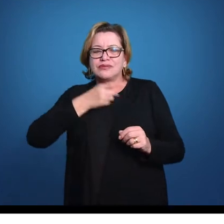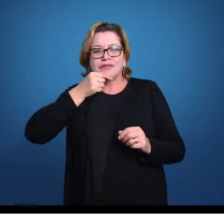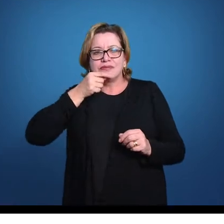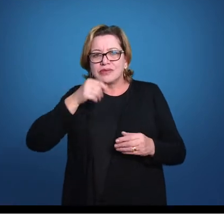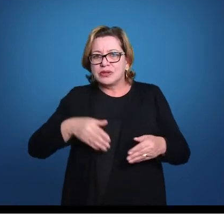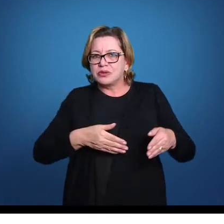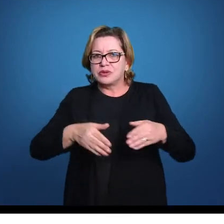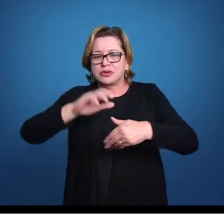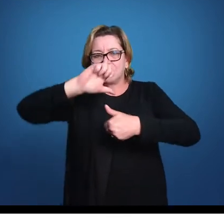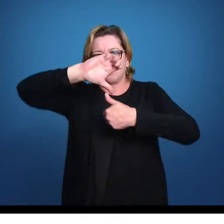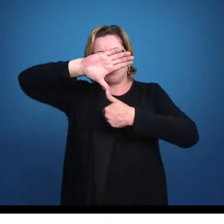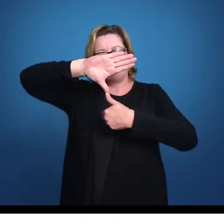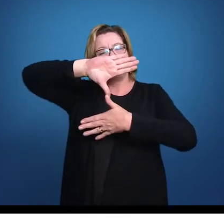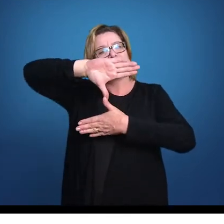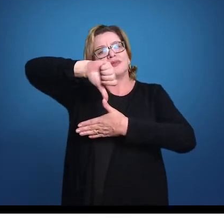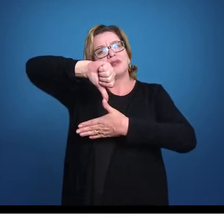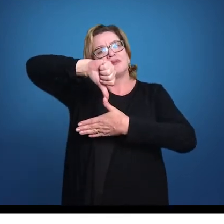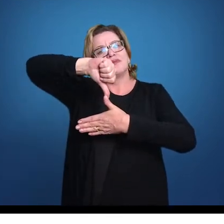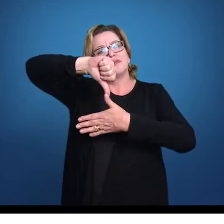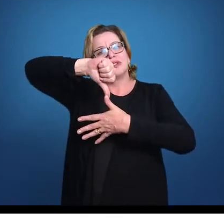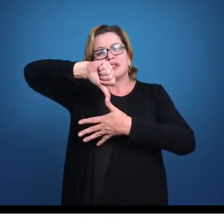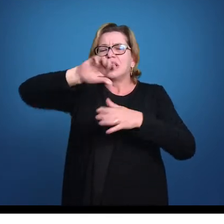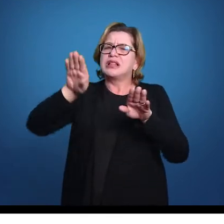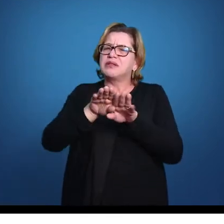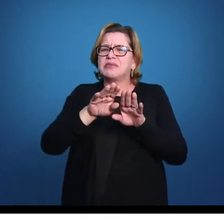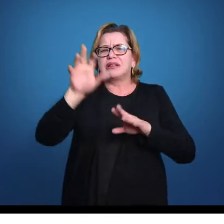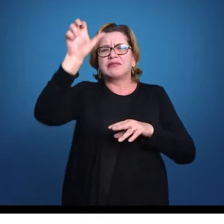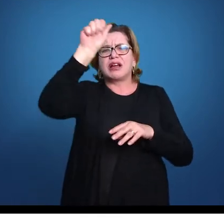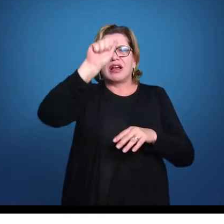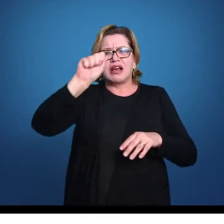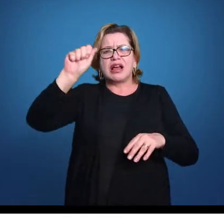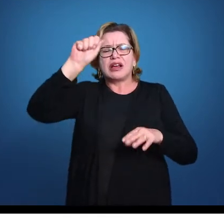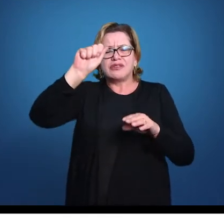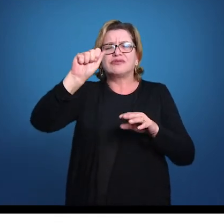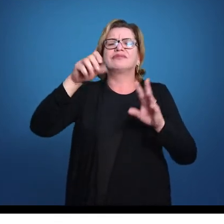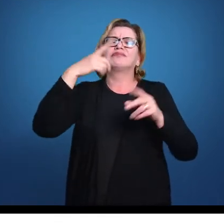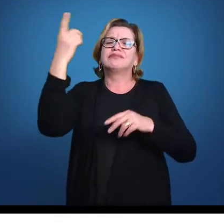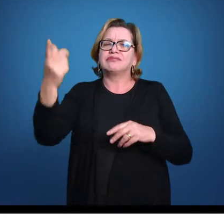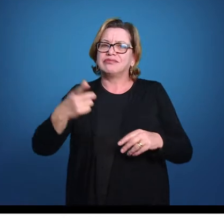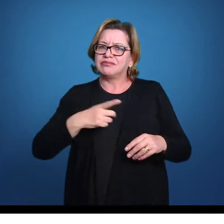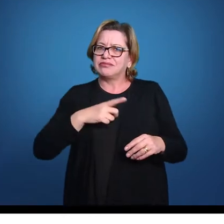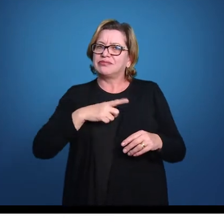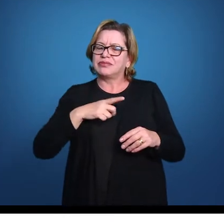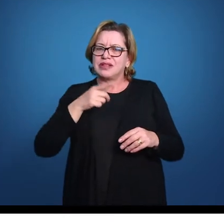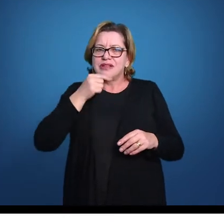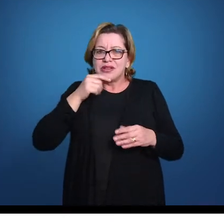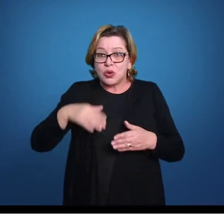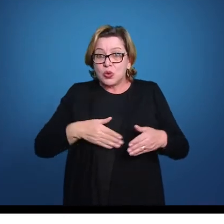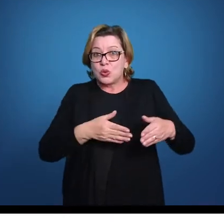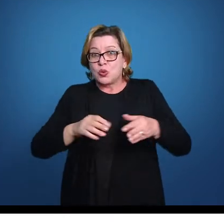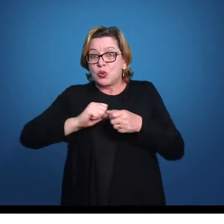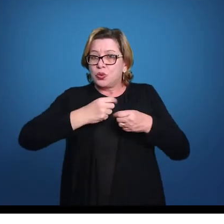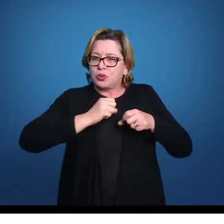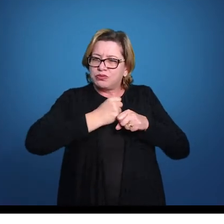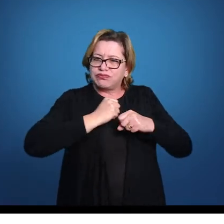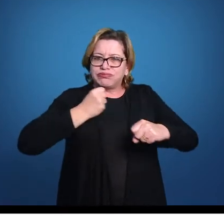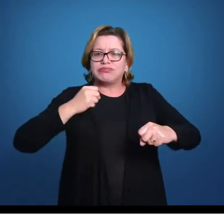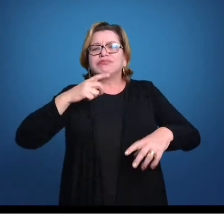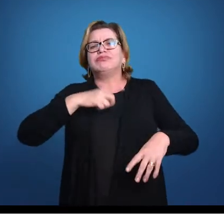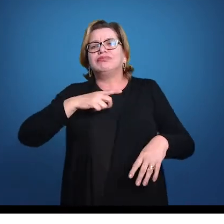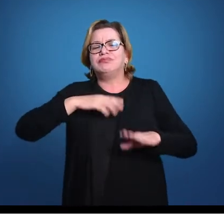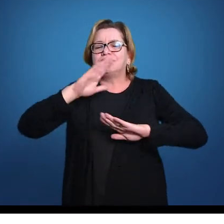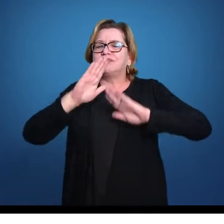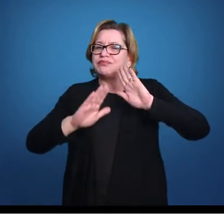América do Sul especialmente, também temos alguns na África e na Ásia, principalmente em grandes bacias hidrográficas aparecem algumas espécies de arraias.